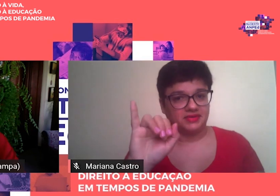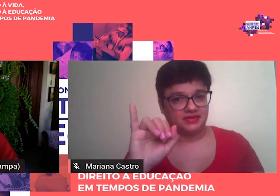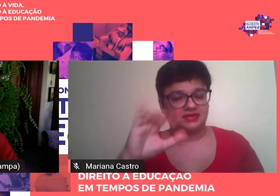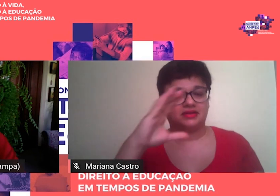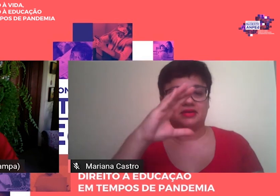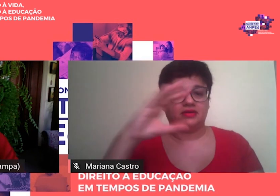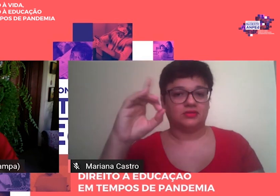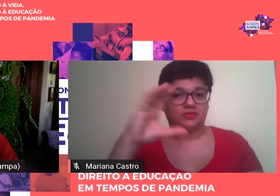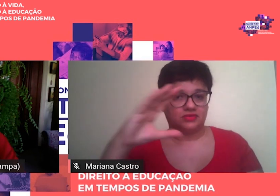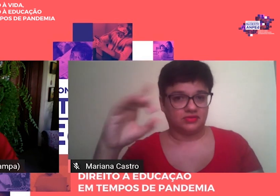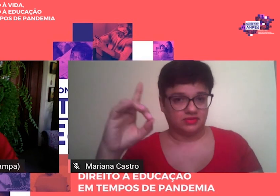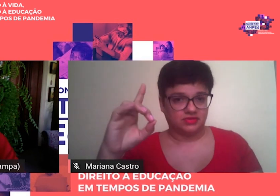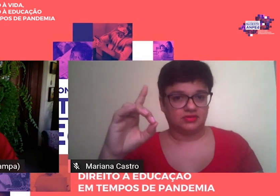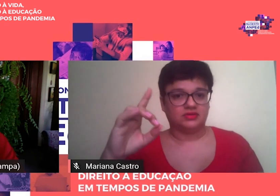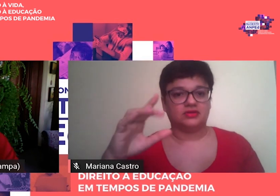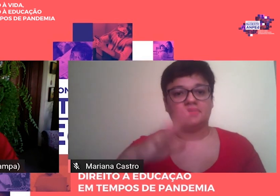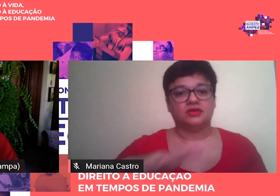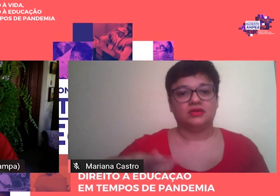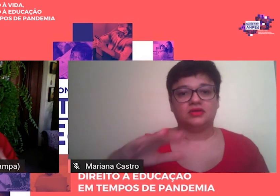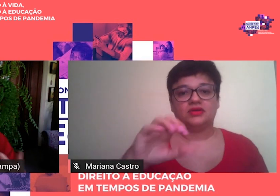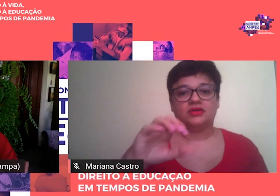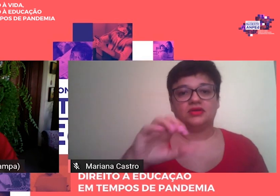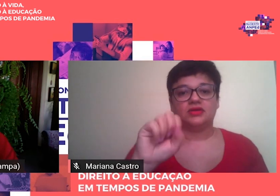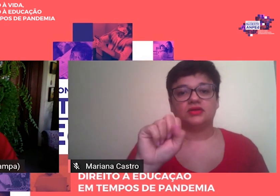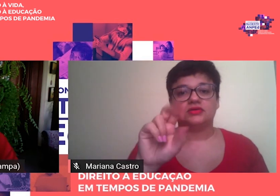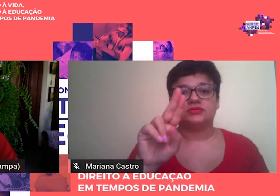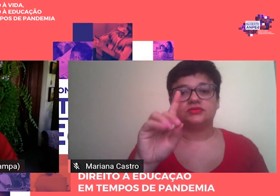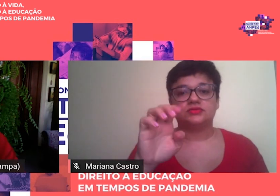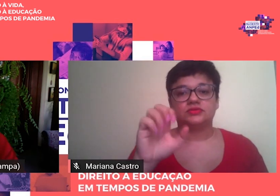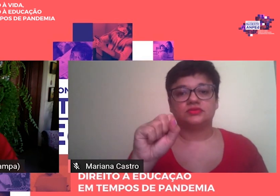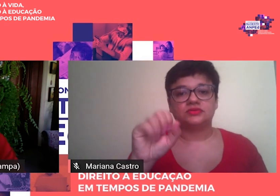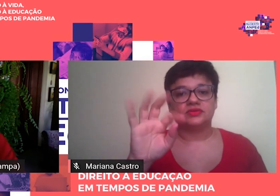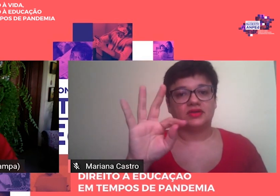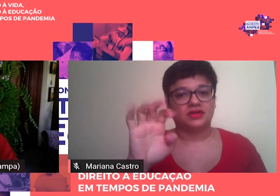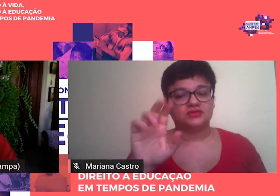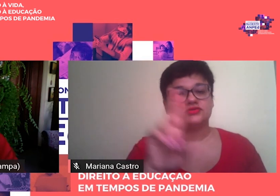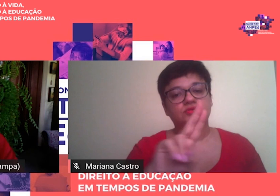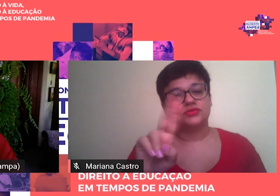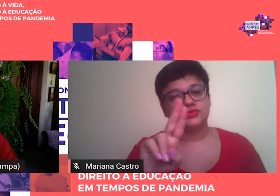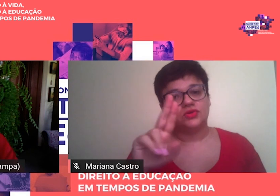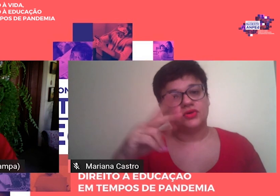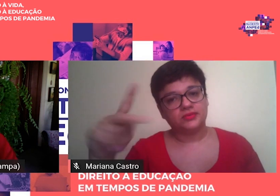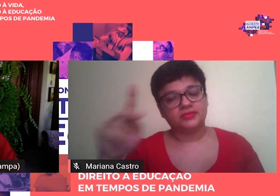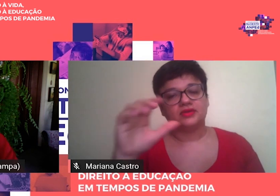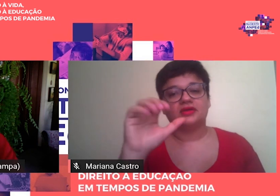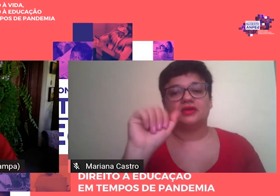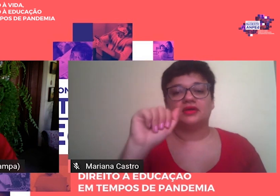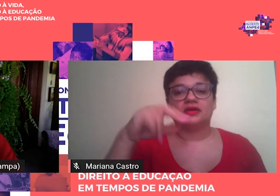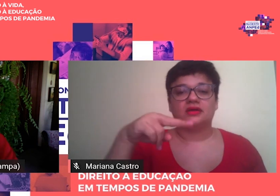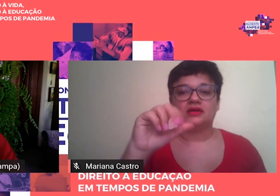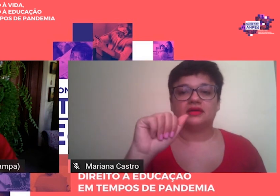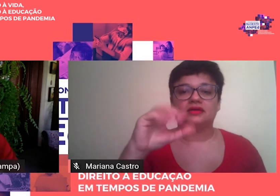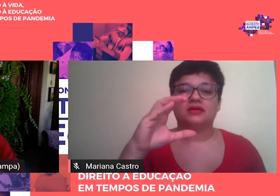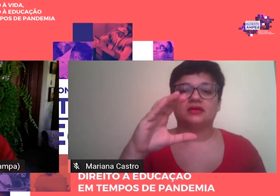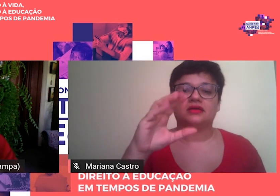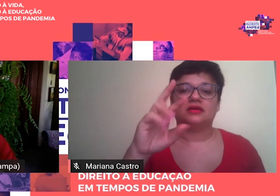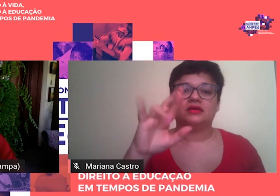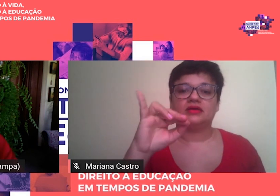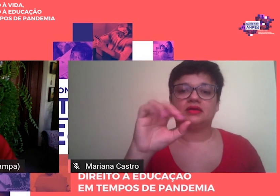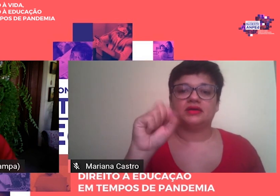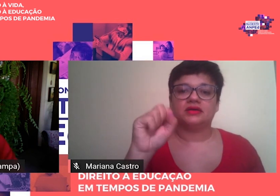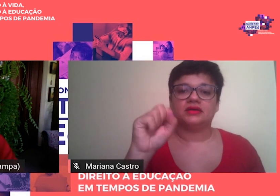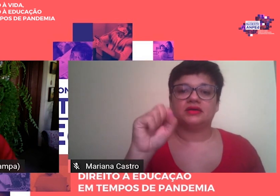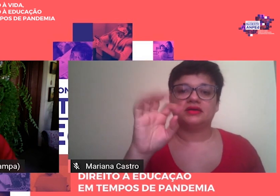região Sudeste, e, em nome da professora Ana Cristina Minho, também, a toda a comissão